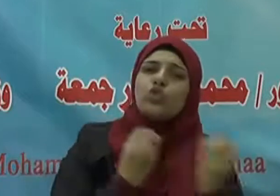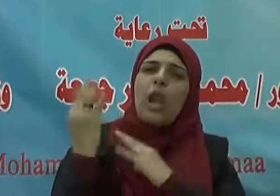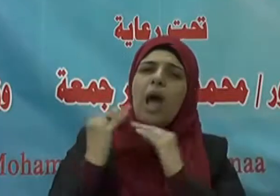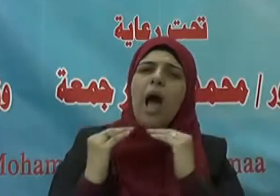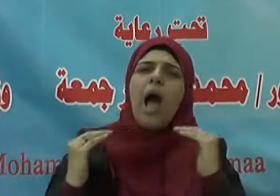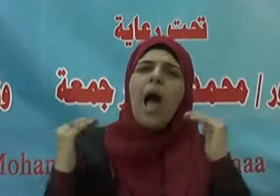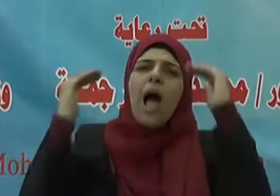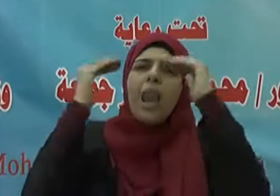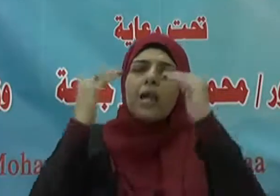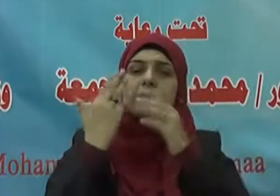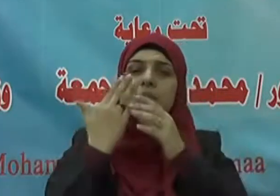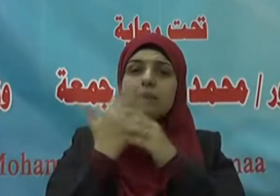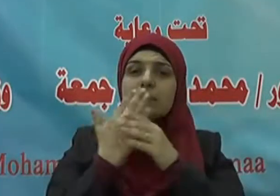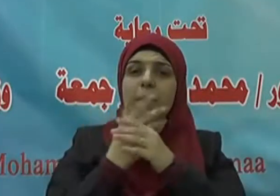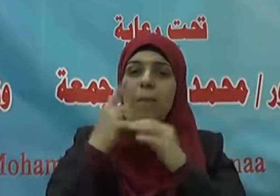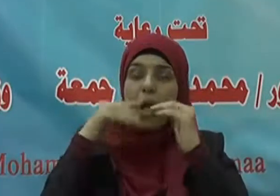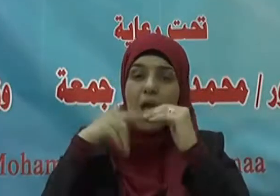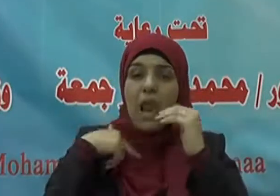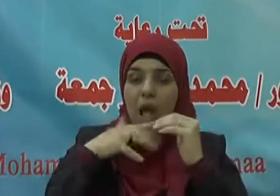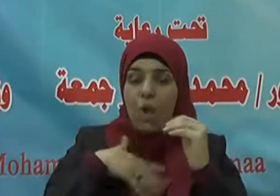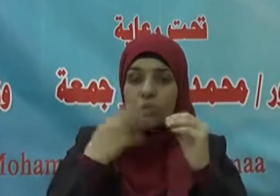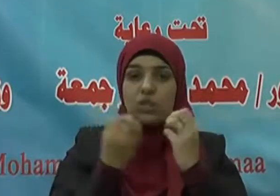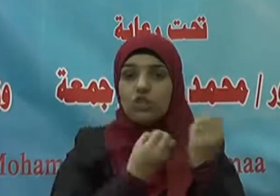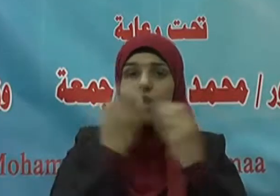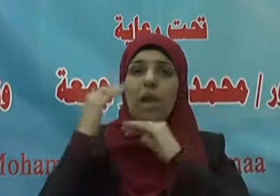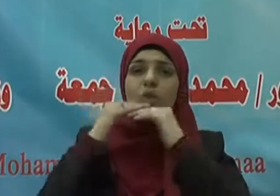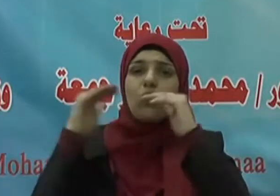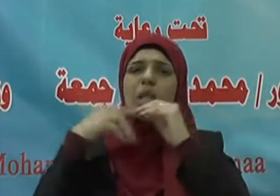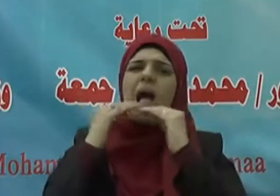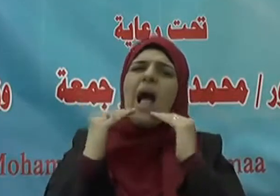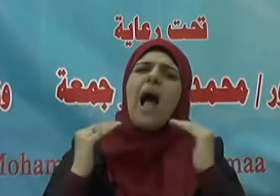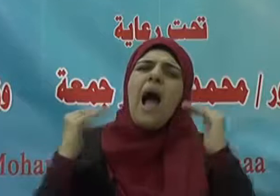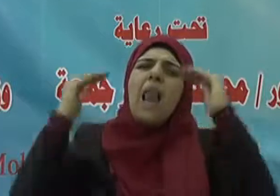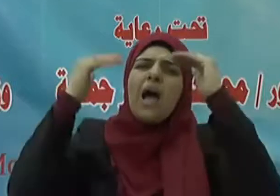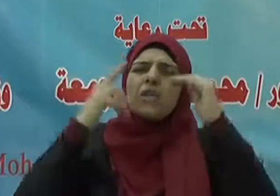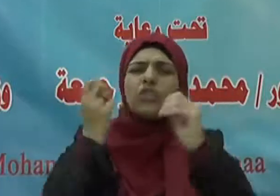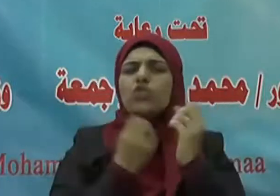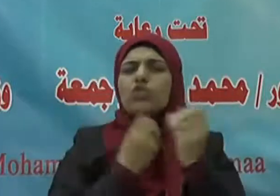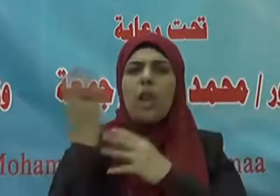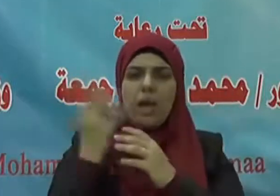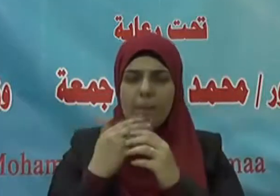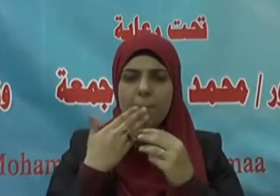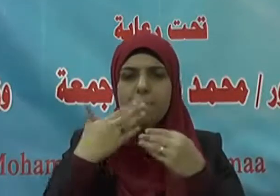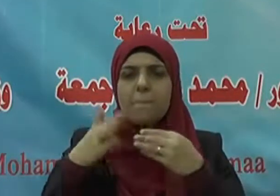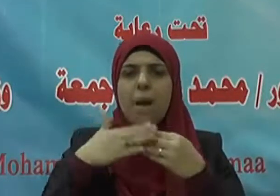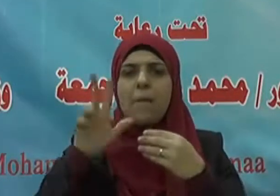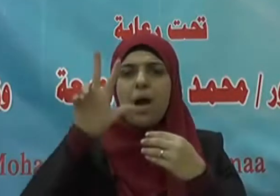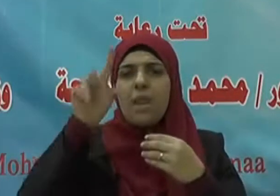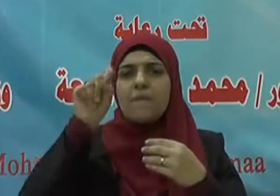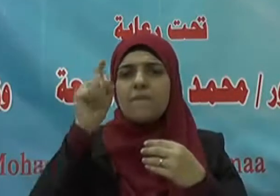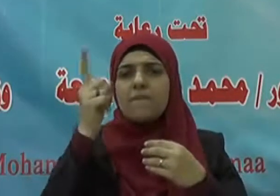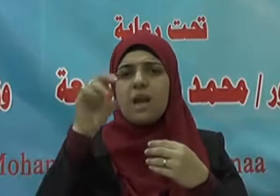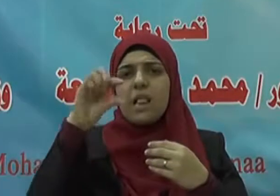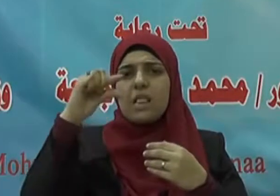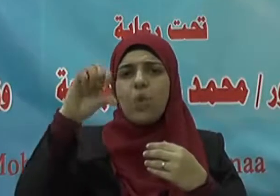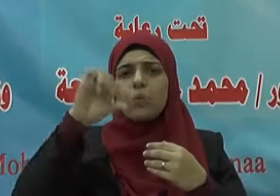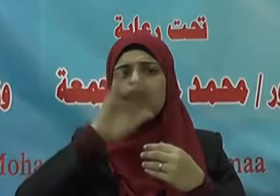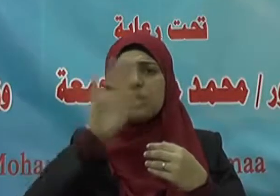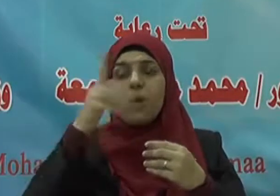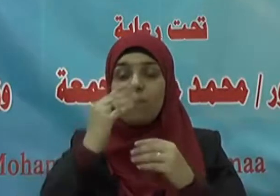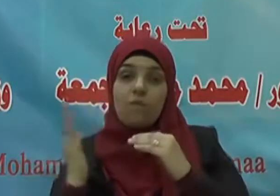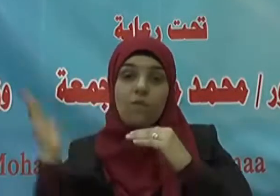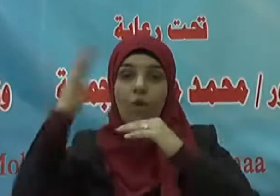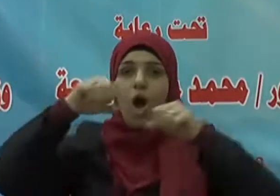فإنه أوسط الجنة وأعلى الجنة وفوقه عرش